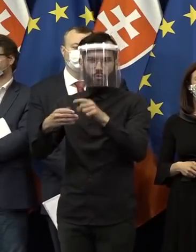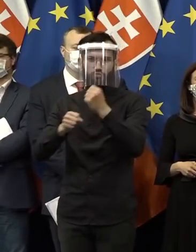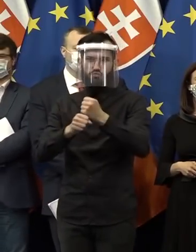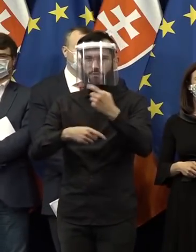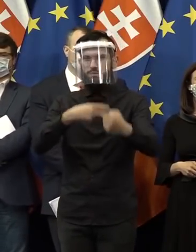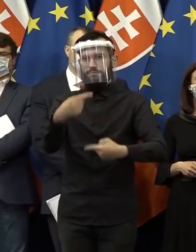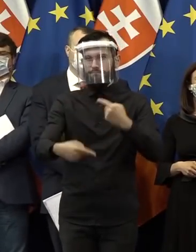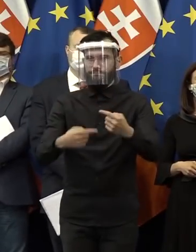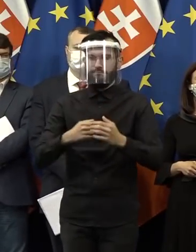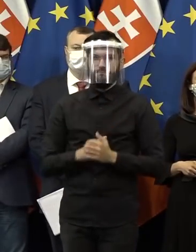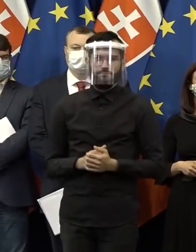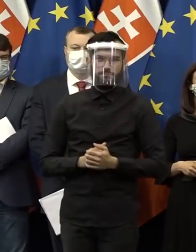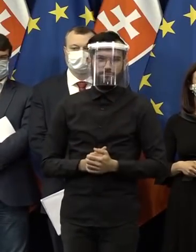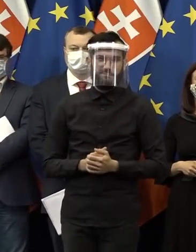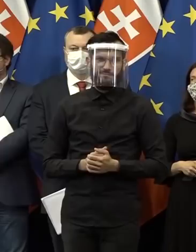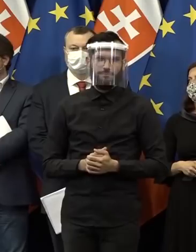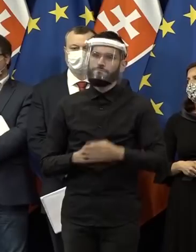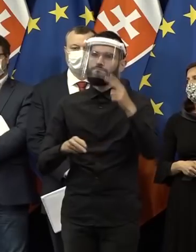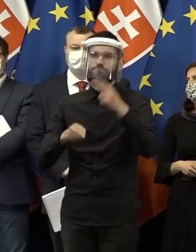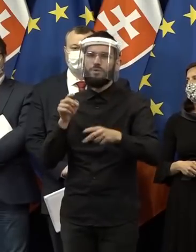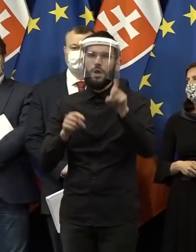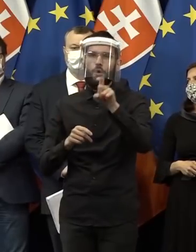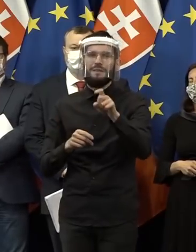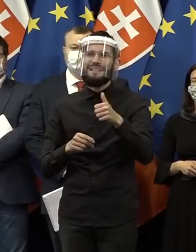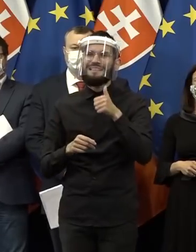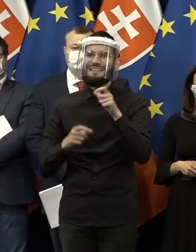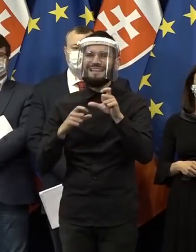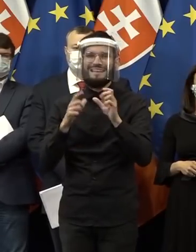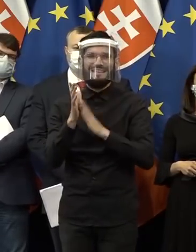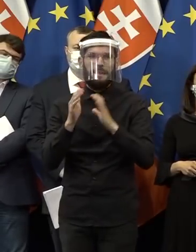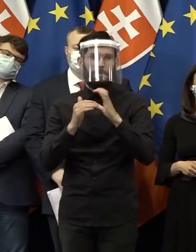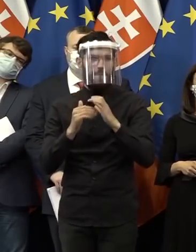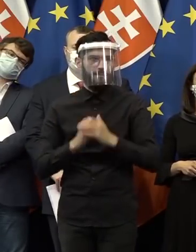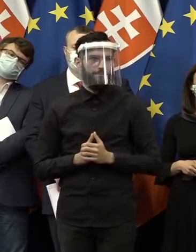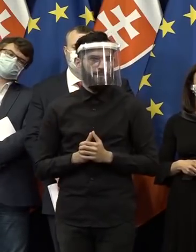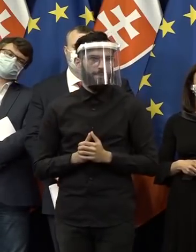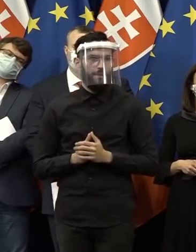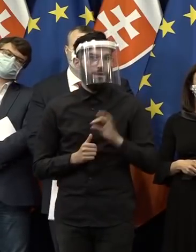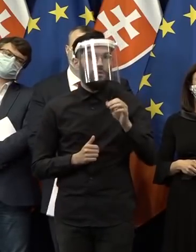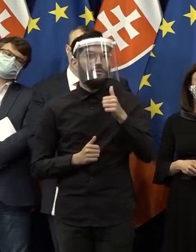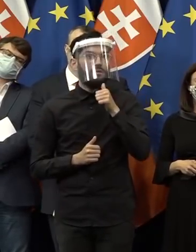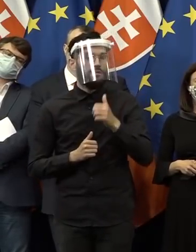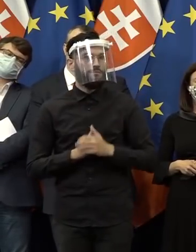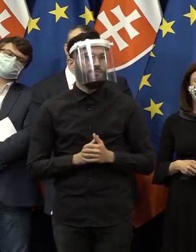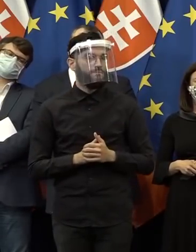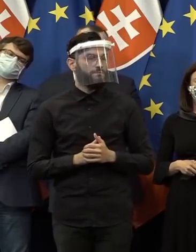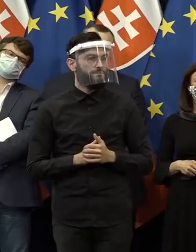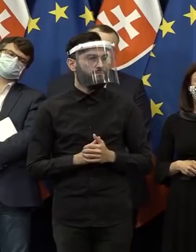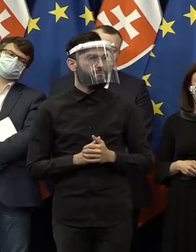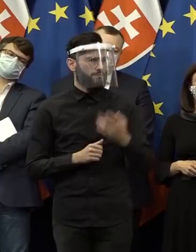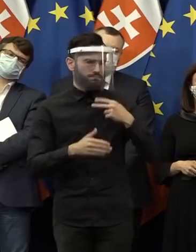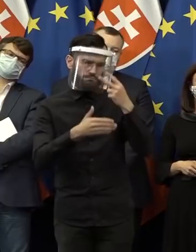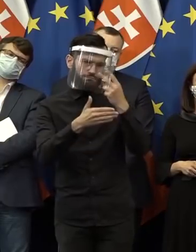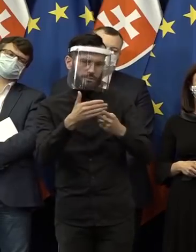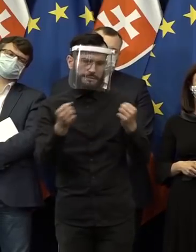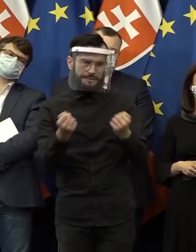ich realizovať. posledná otázka, denník Sme. Prosím vás, dobrý deň, cuprý denník Sme. Pozrel som